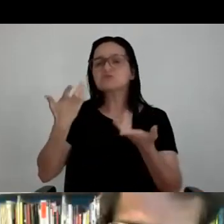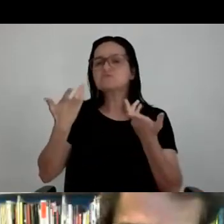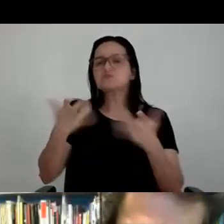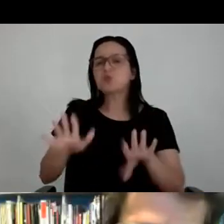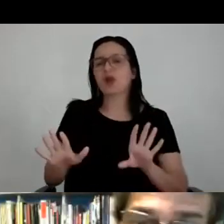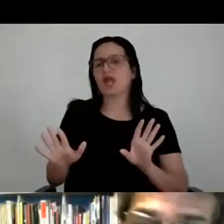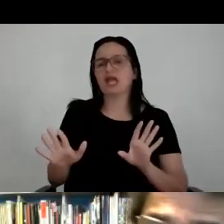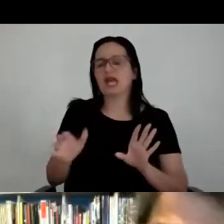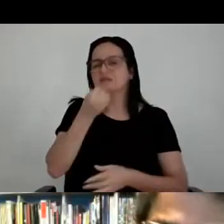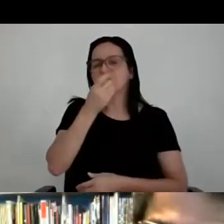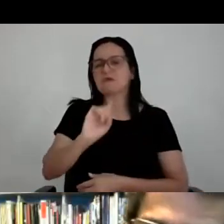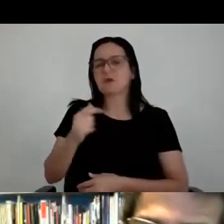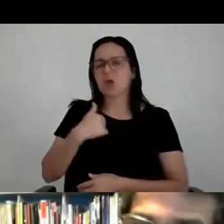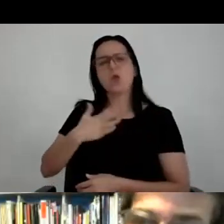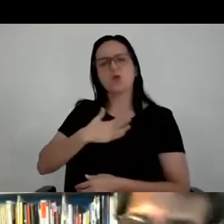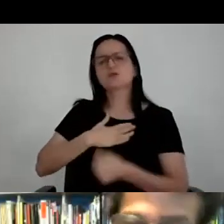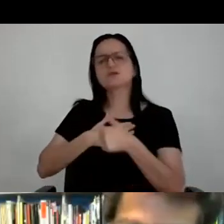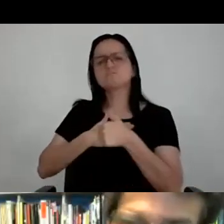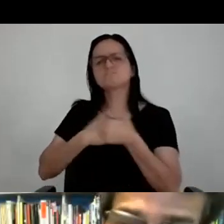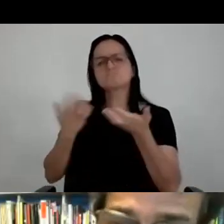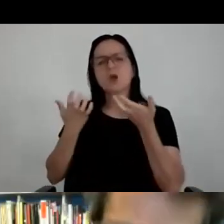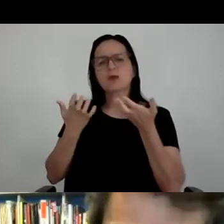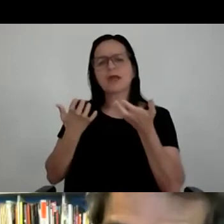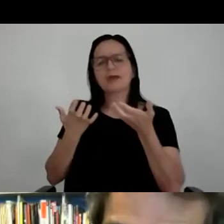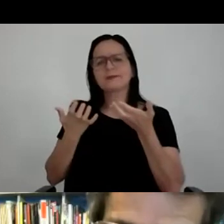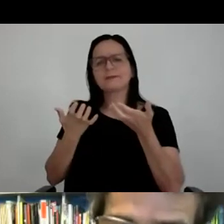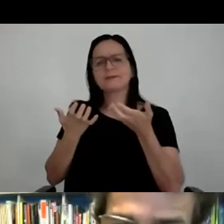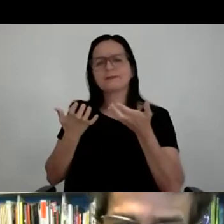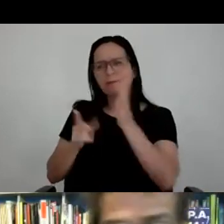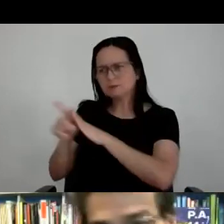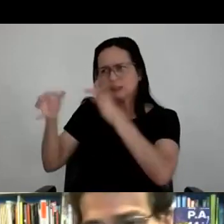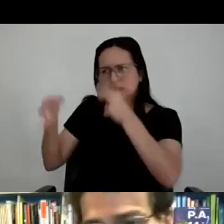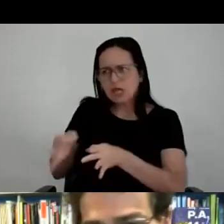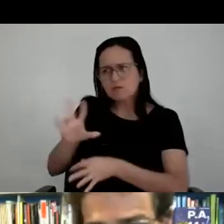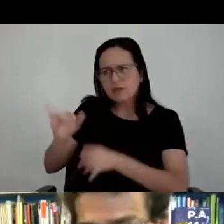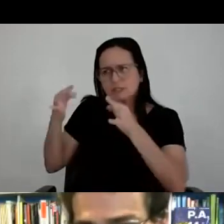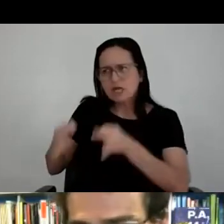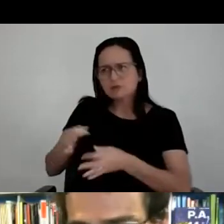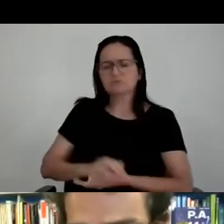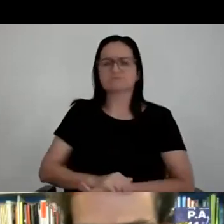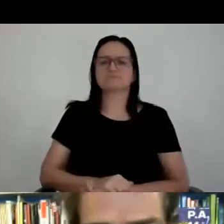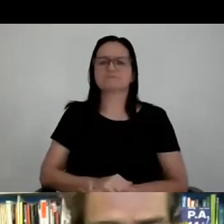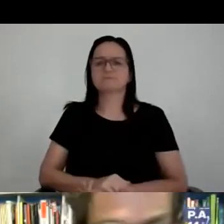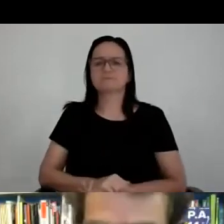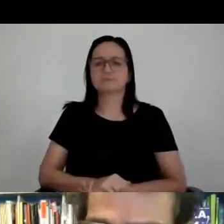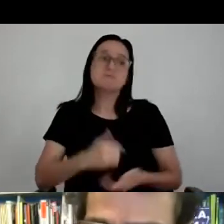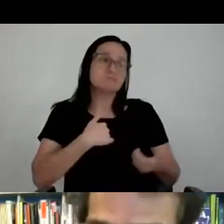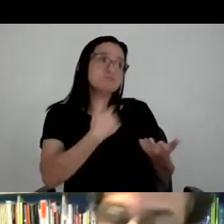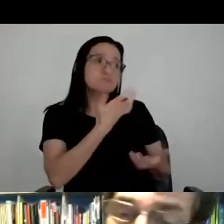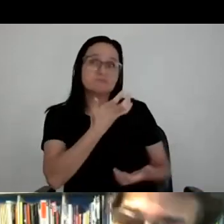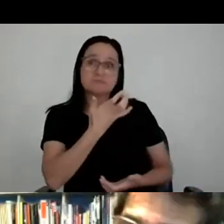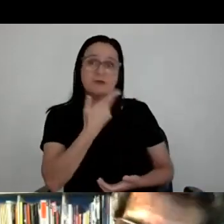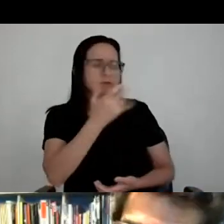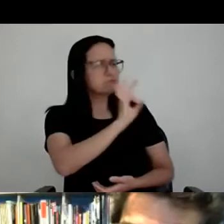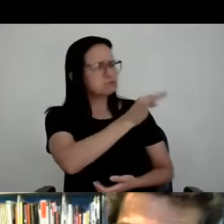Eu gostei, eu quero fazer, mas eu quero perguntar se esse negócio vai dar certo. Pô, a gente super afim de fazer, falei, pô, vai dar